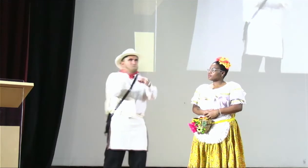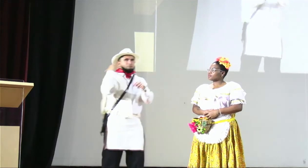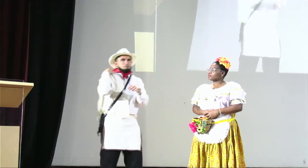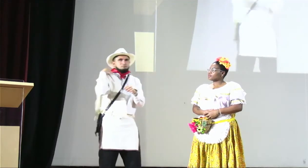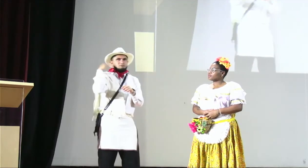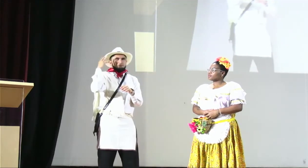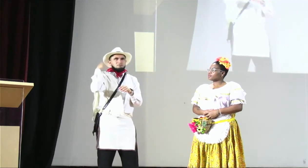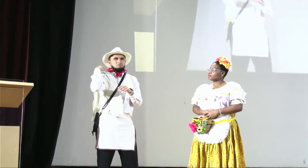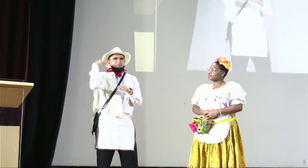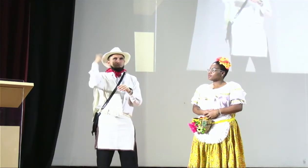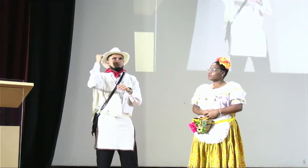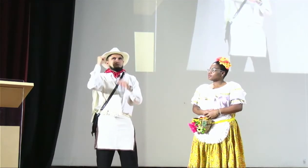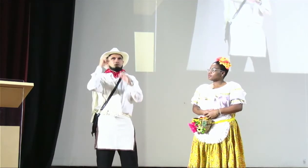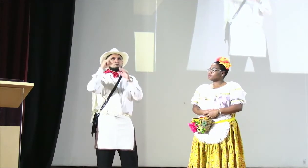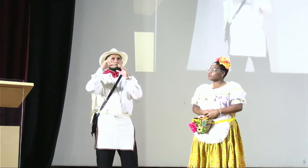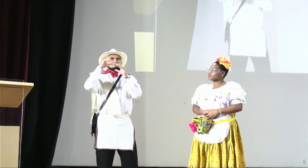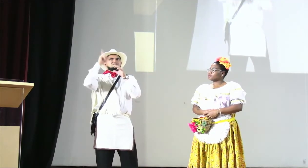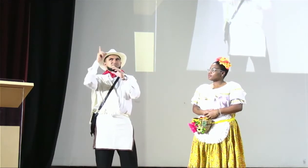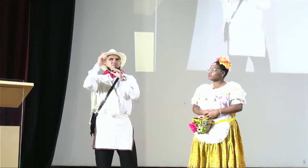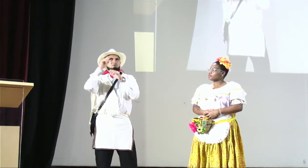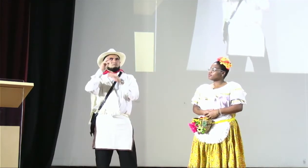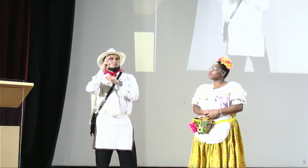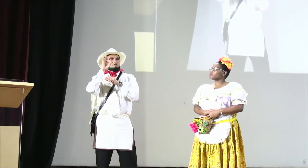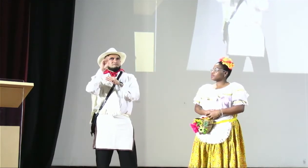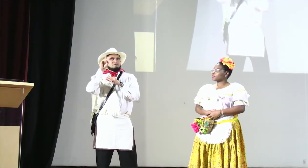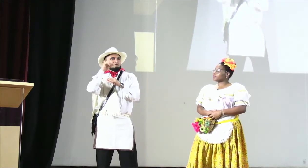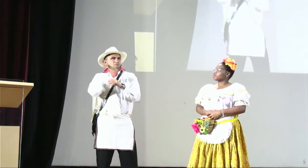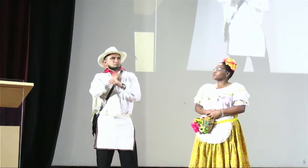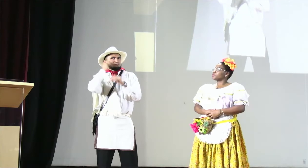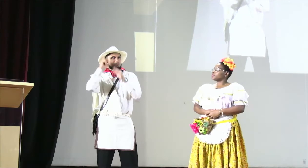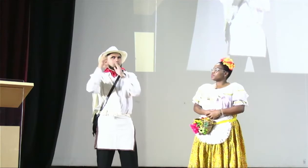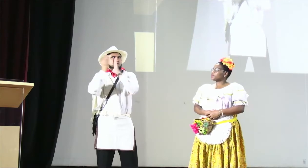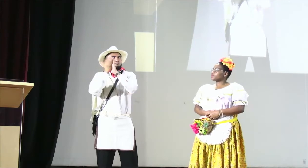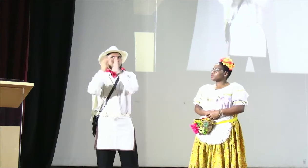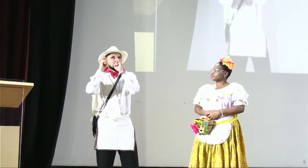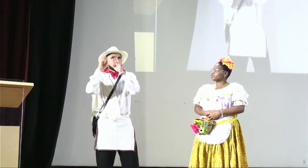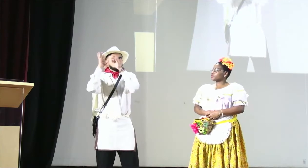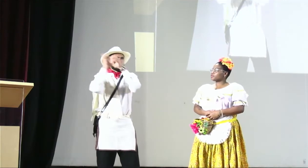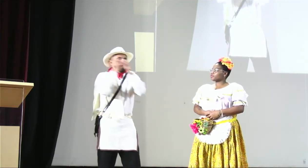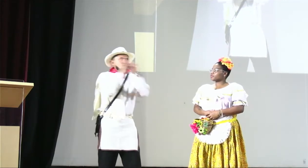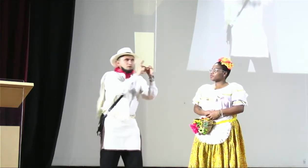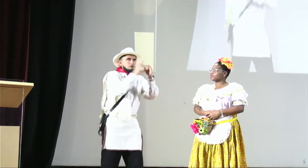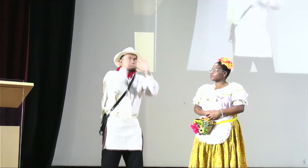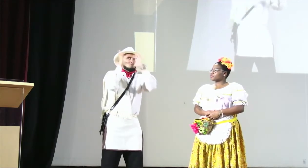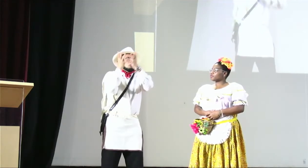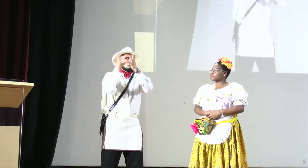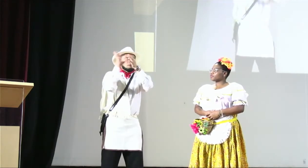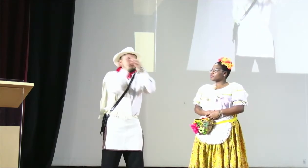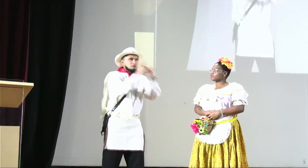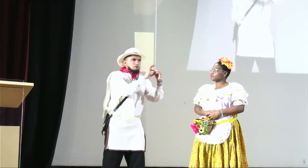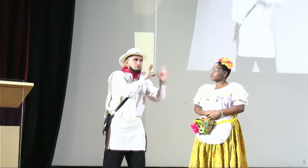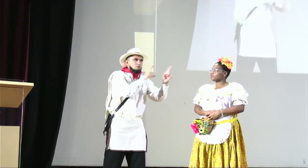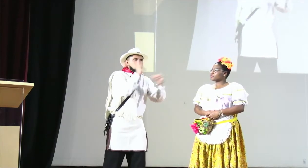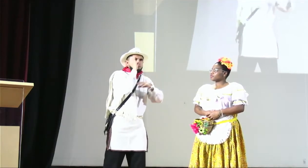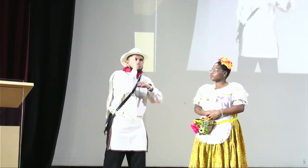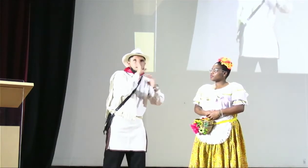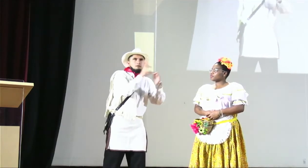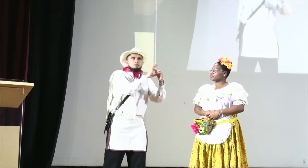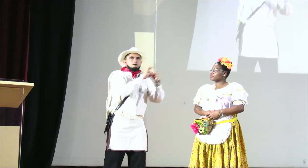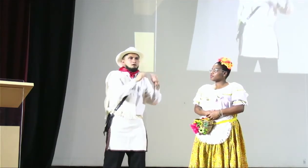Instituto Nacional para Sordas acá en Colombia, lo que vieron previamente de Tony en los Estados Unidos, tratar de